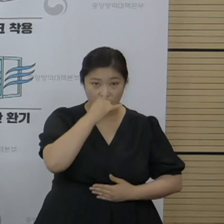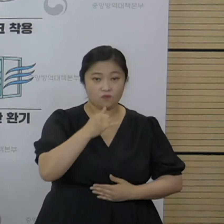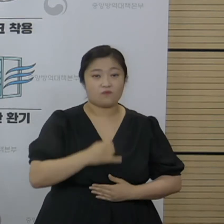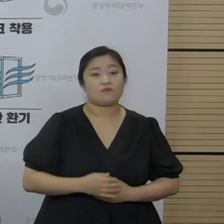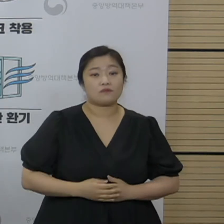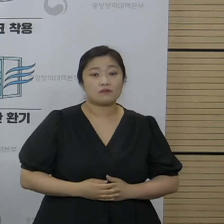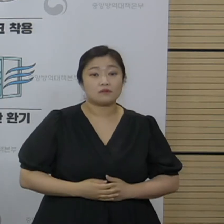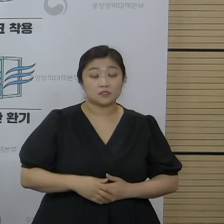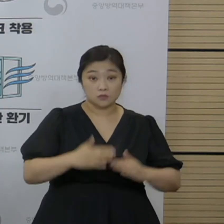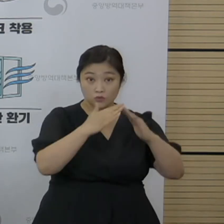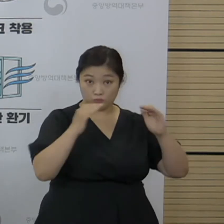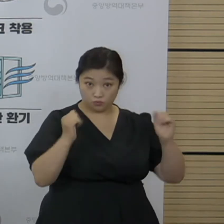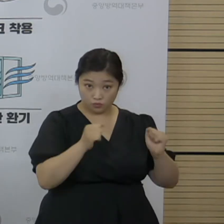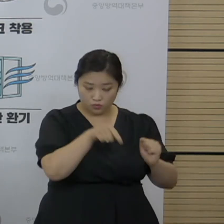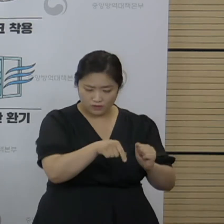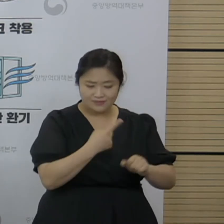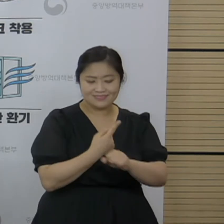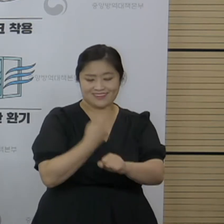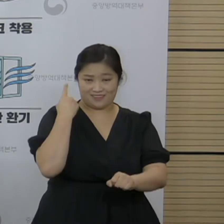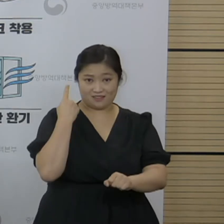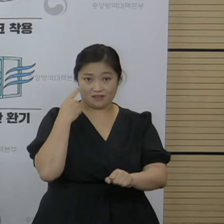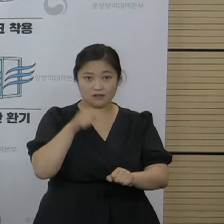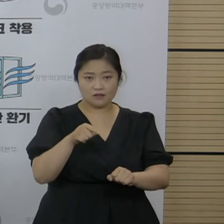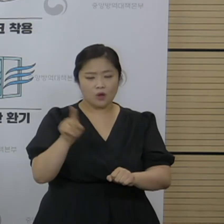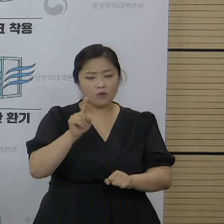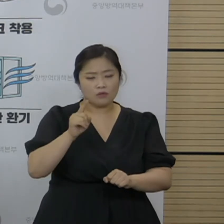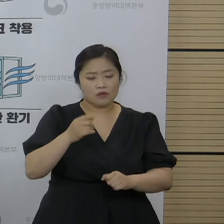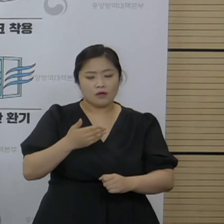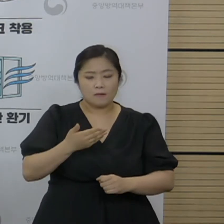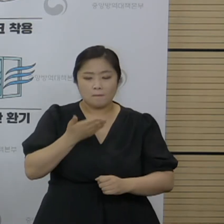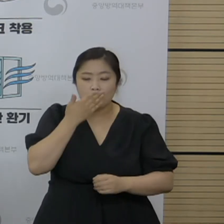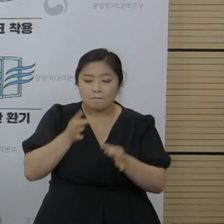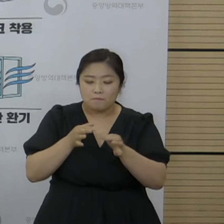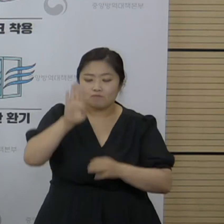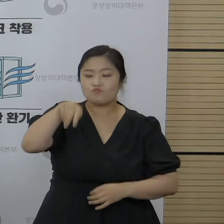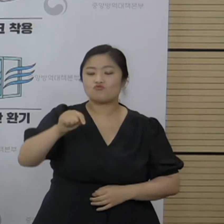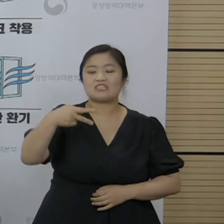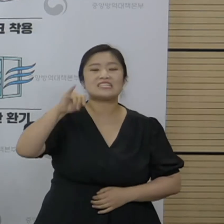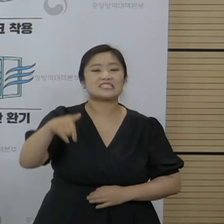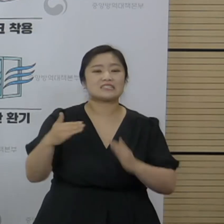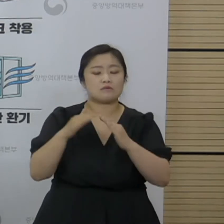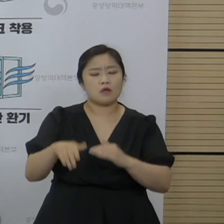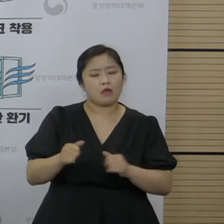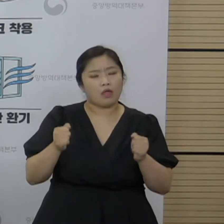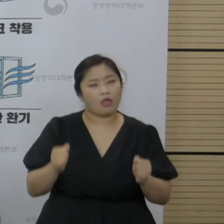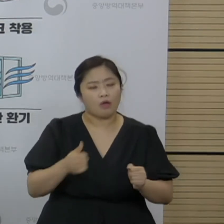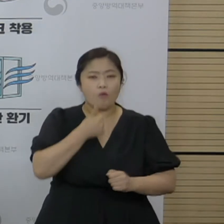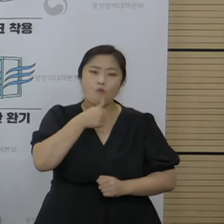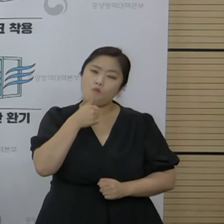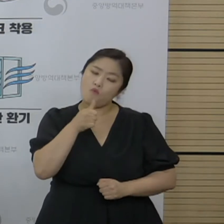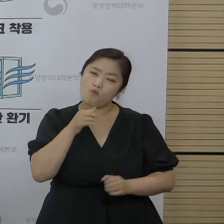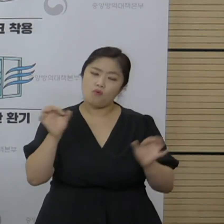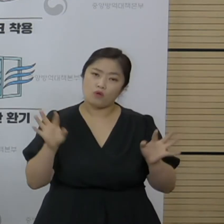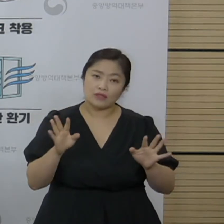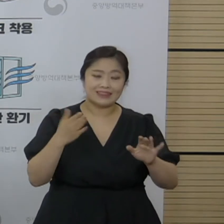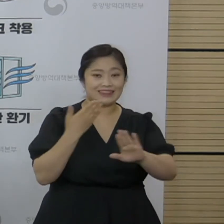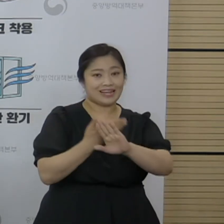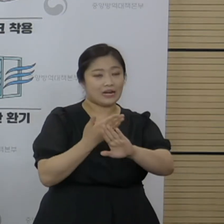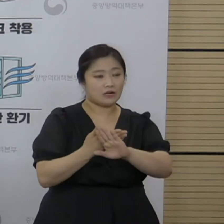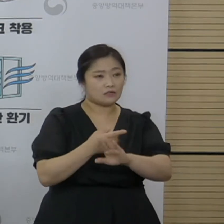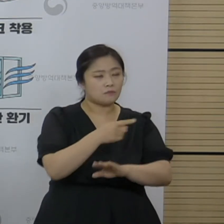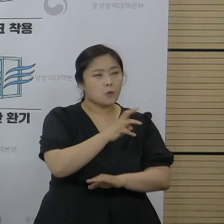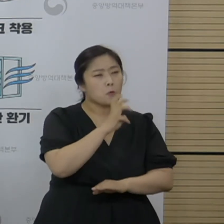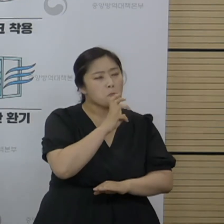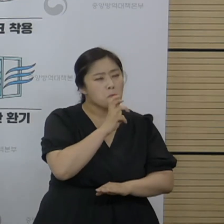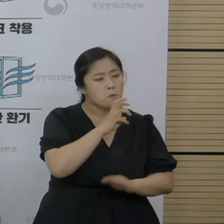전북에서도 작년에 한 분식점에서 체류 시간 5분, 또 다른 것은